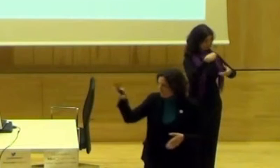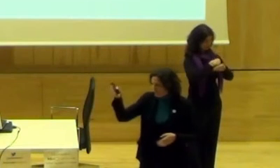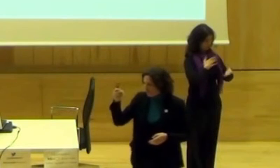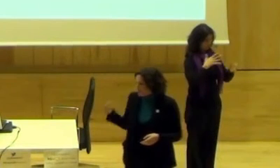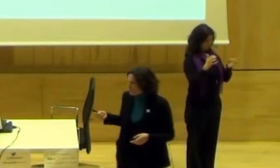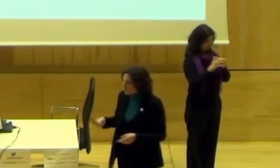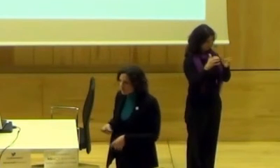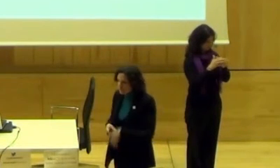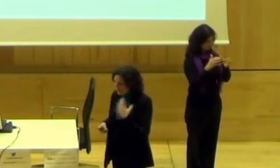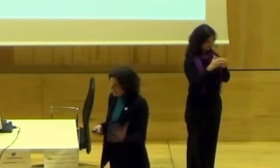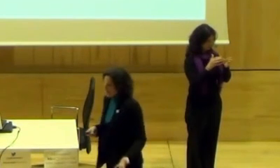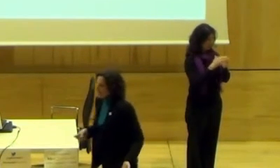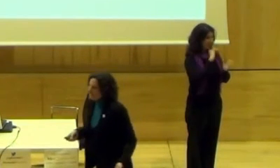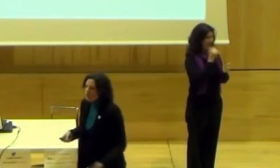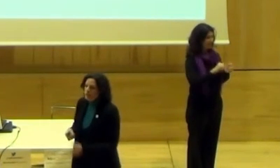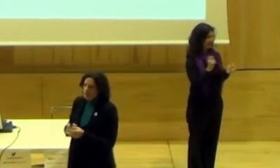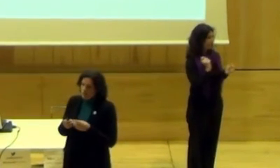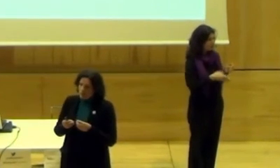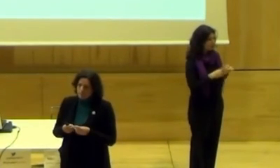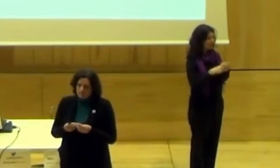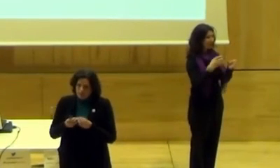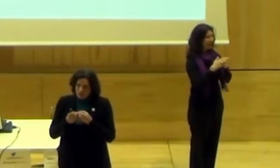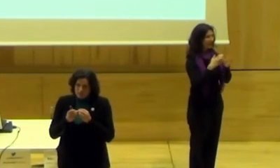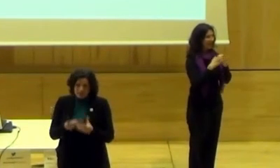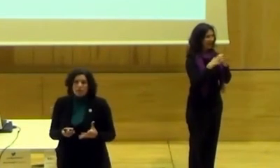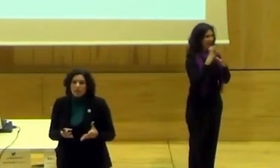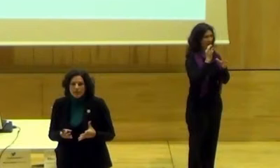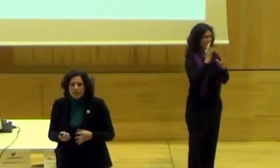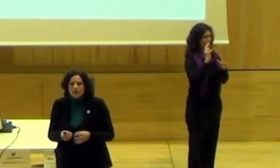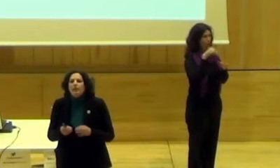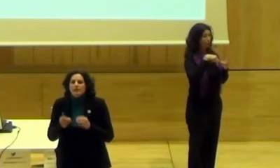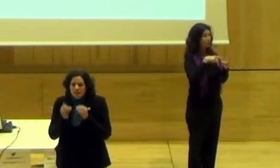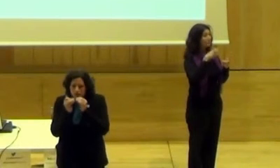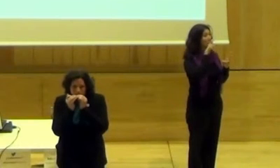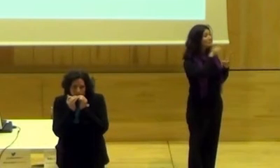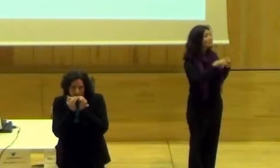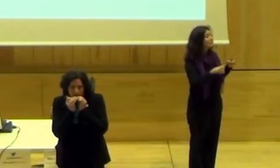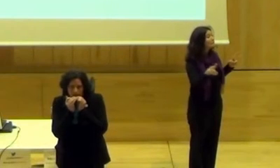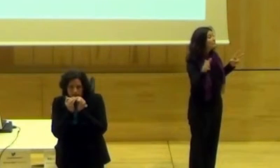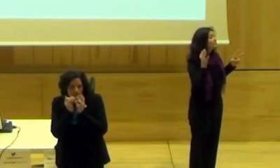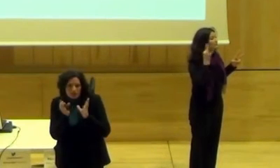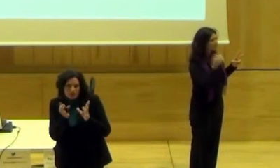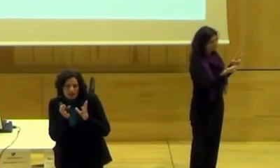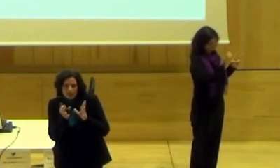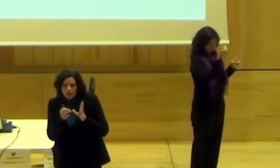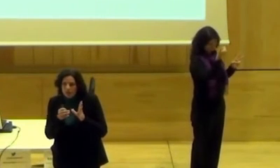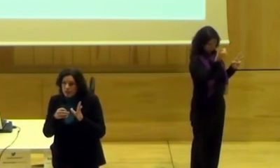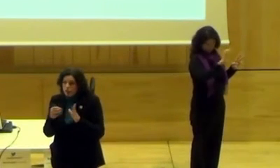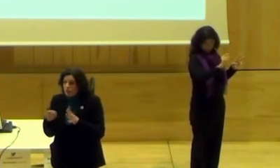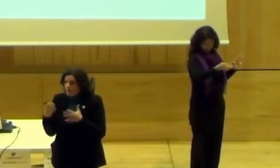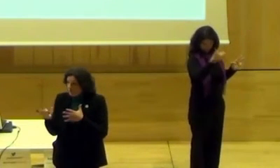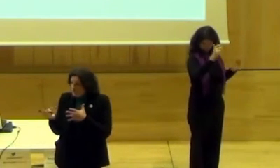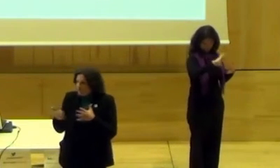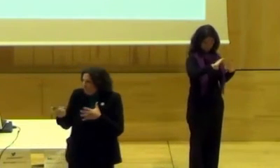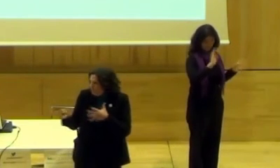de de aquí de Granada, habéis comentado que el rock, el Granada Sound... La presencia femenina es mínima, simbólica.